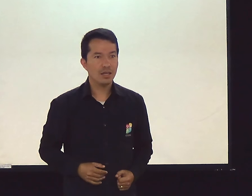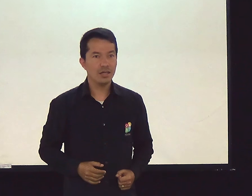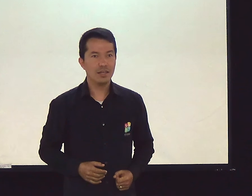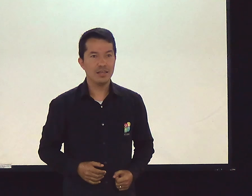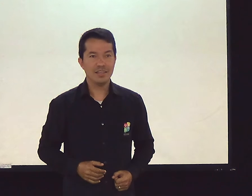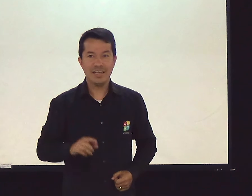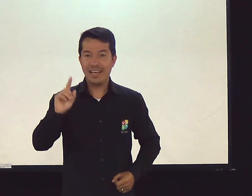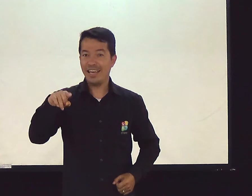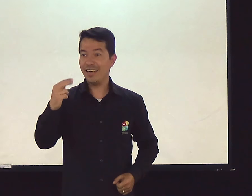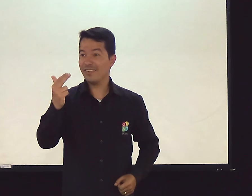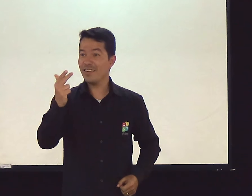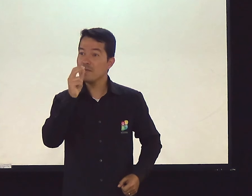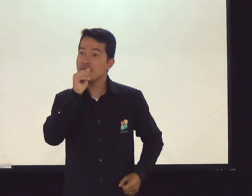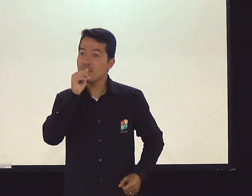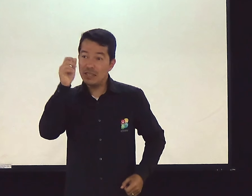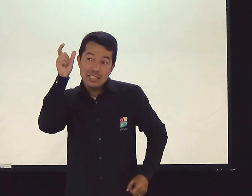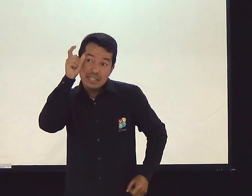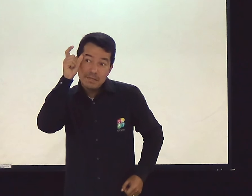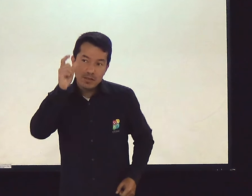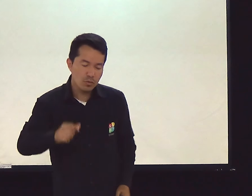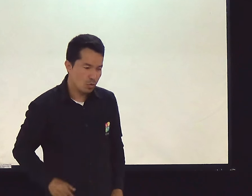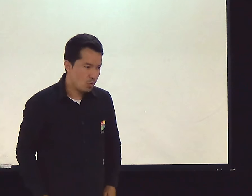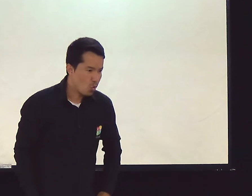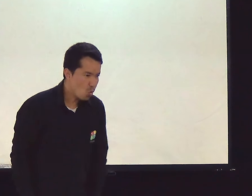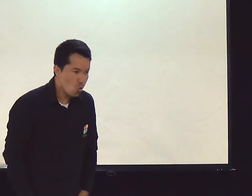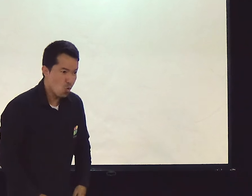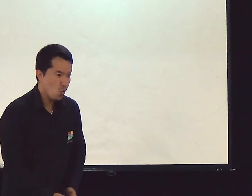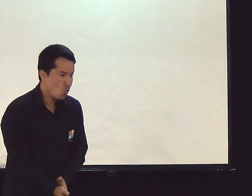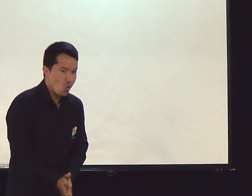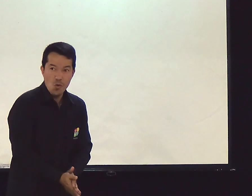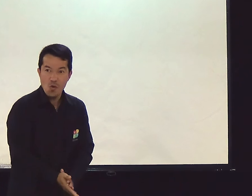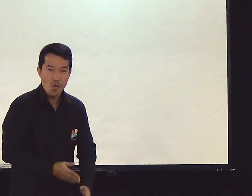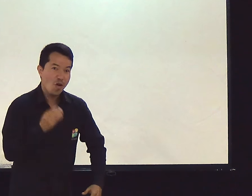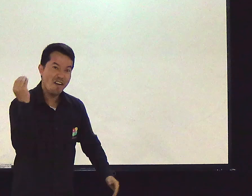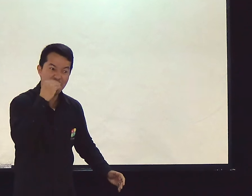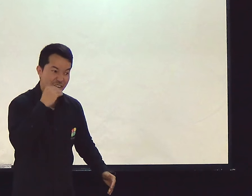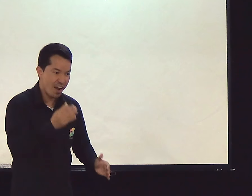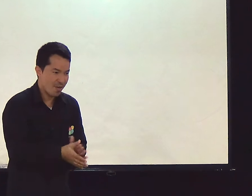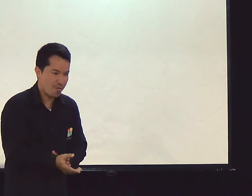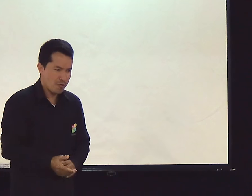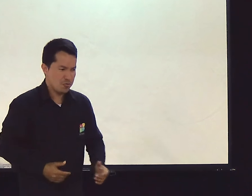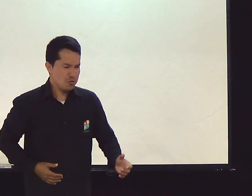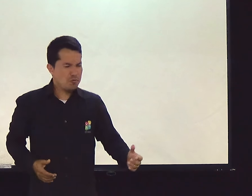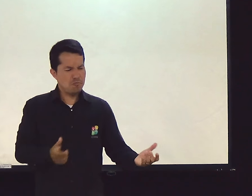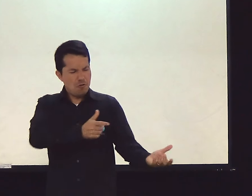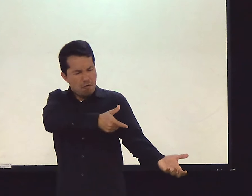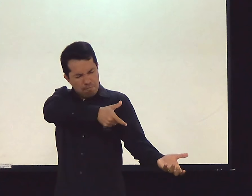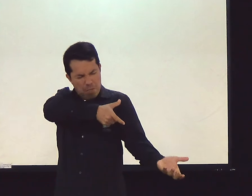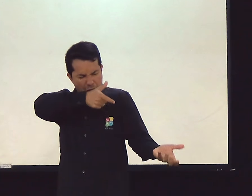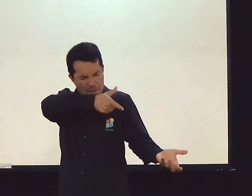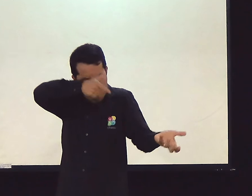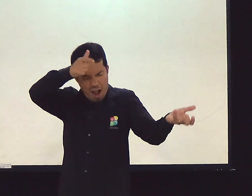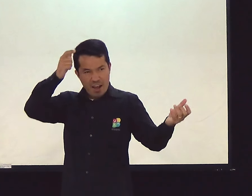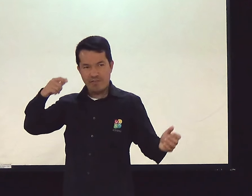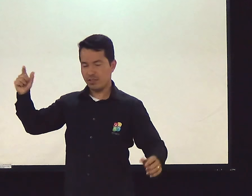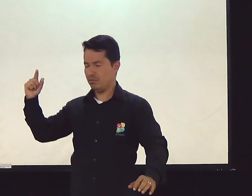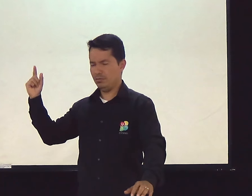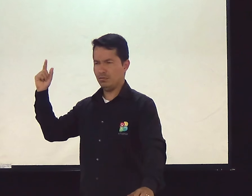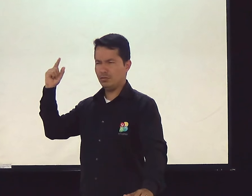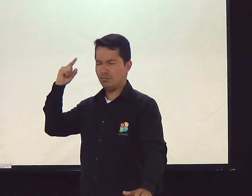Mas não lê a palavra de Deus. É como se o diabo estivesse ali do lado. Pronto para te dar um